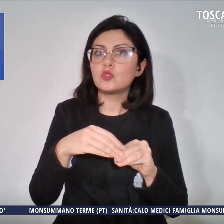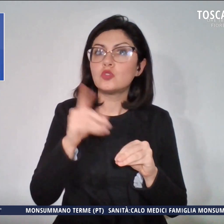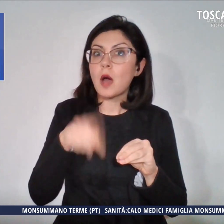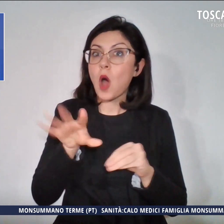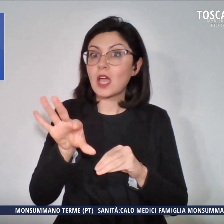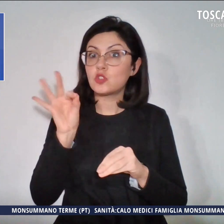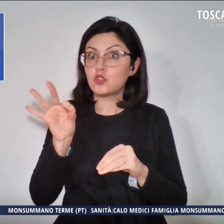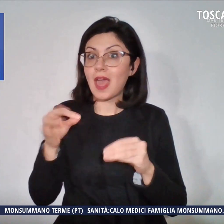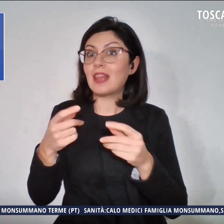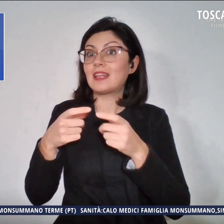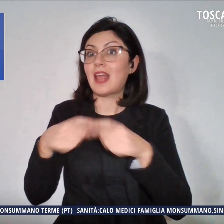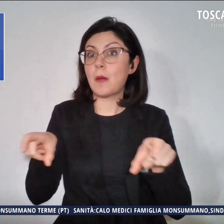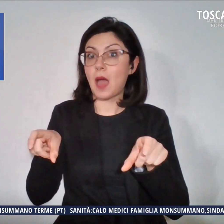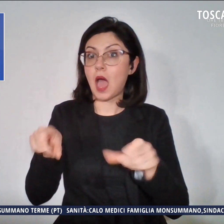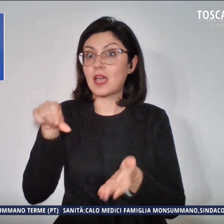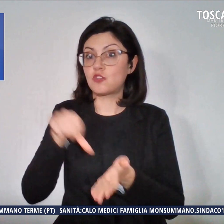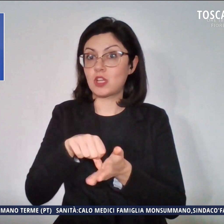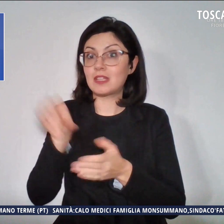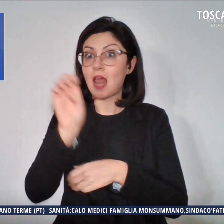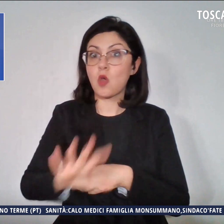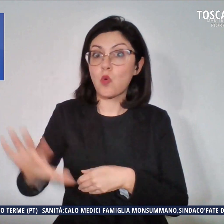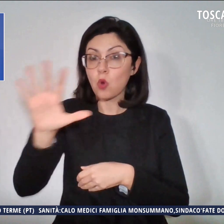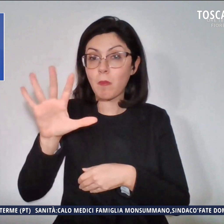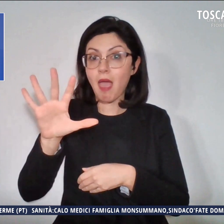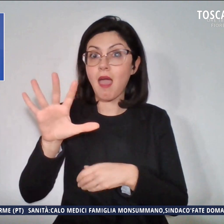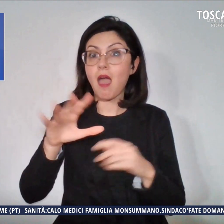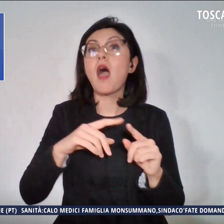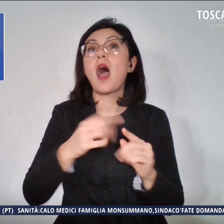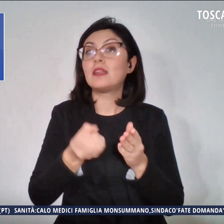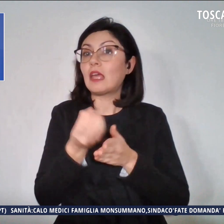Centrale Europea di aumentare i tassi di interesse.